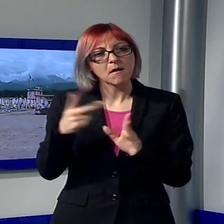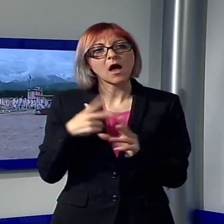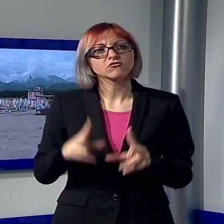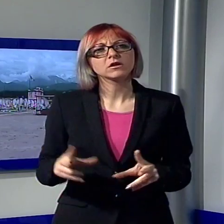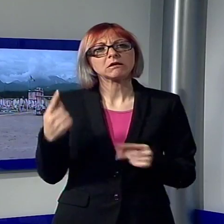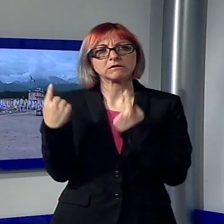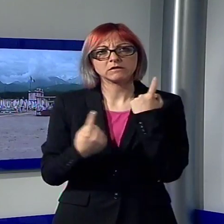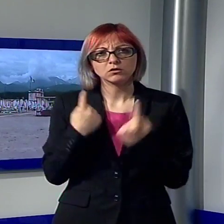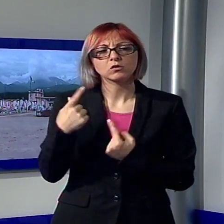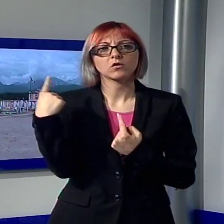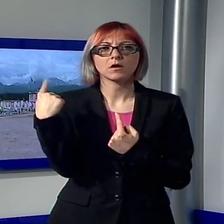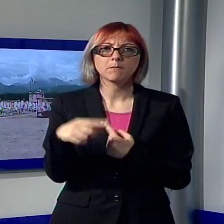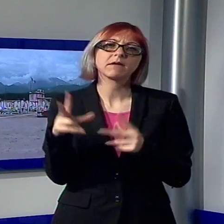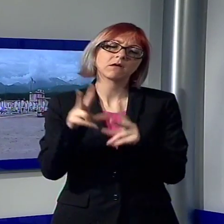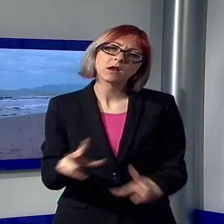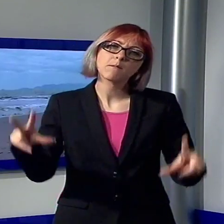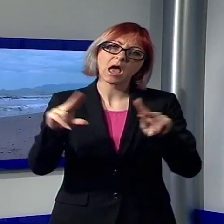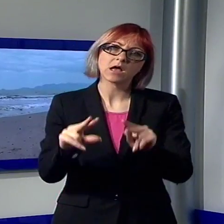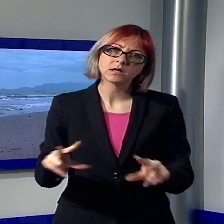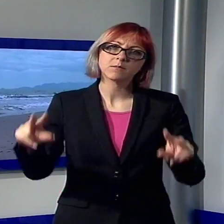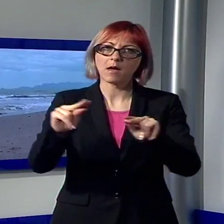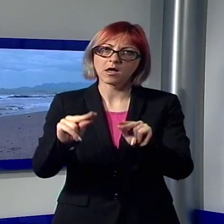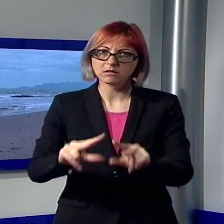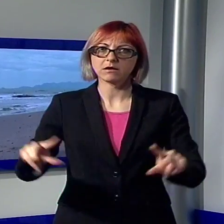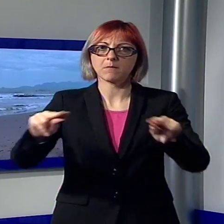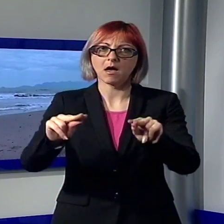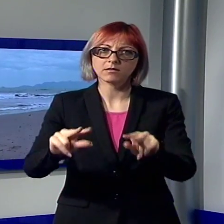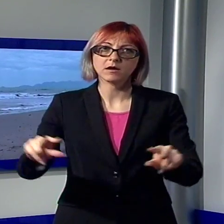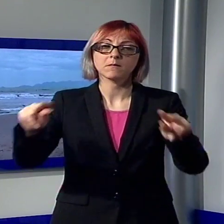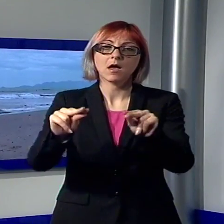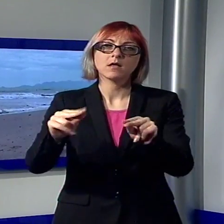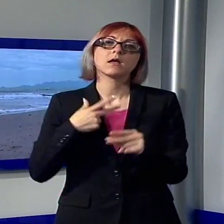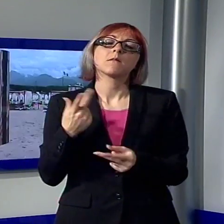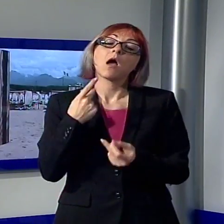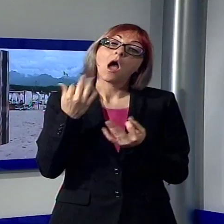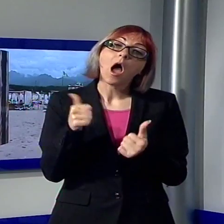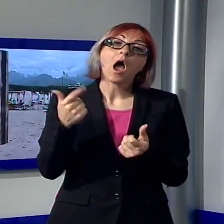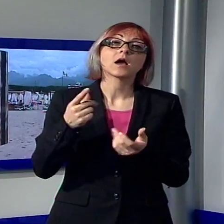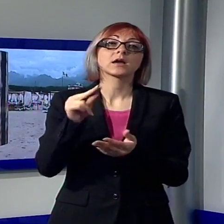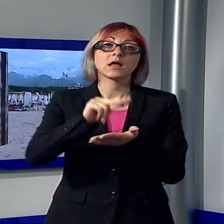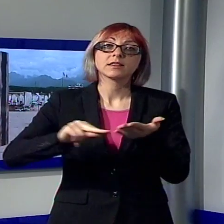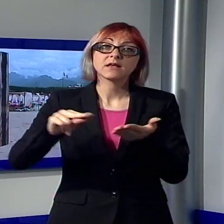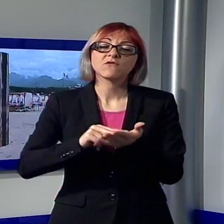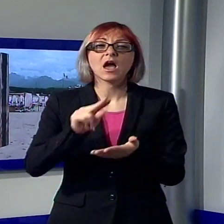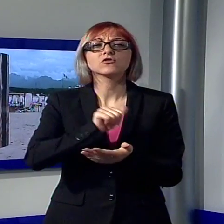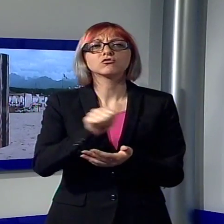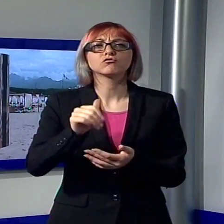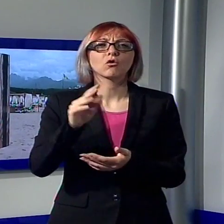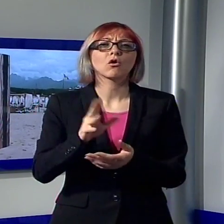ormai estenuante. E infine il paradosso dei confini del divieto che interessa solo quattro stabilimenti stavolta. La bagnazione